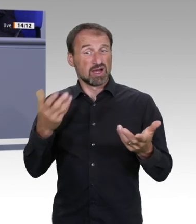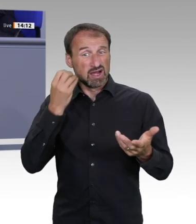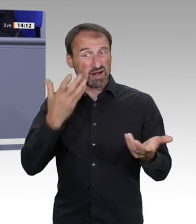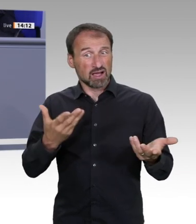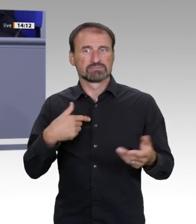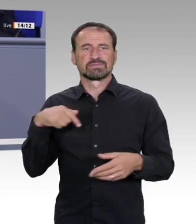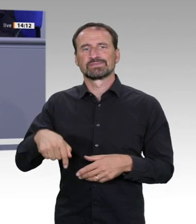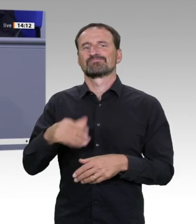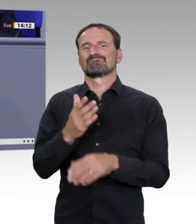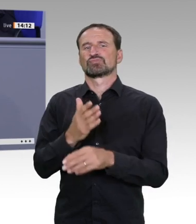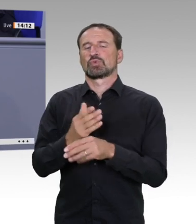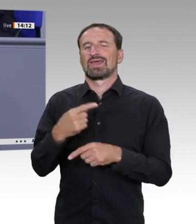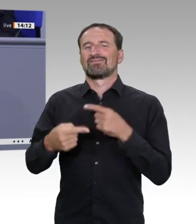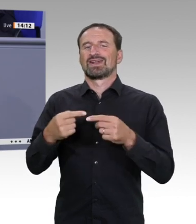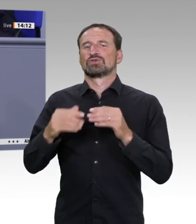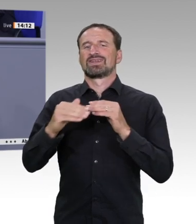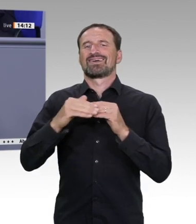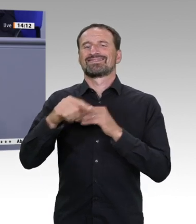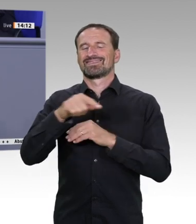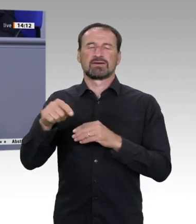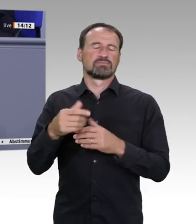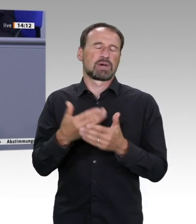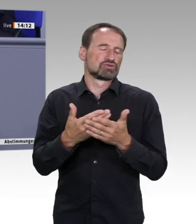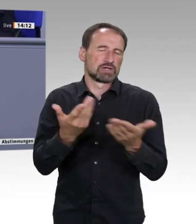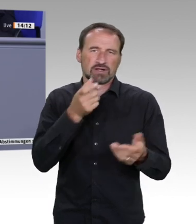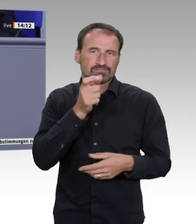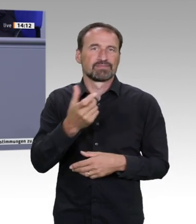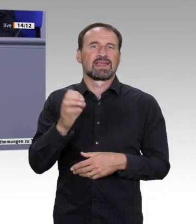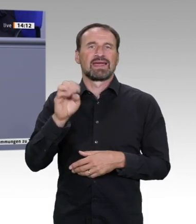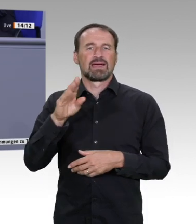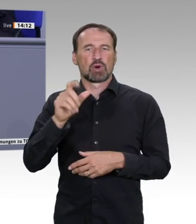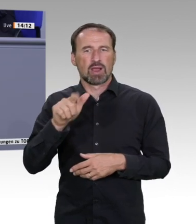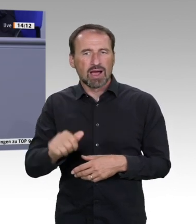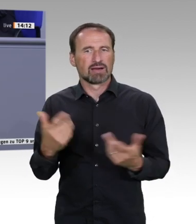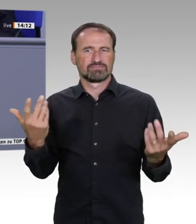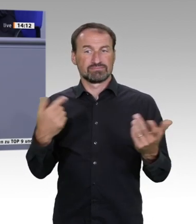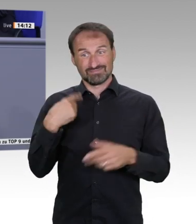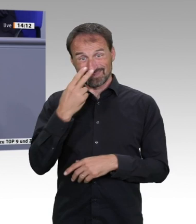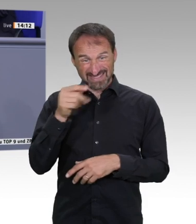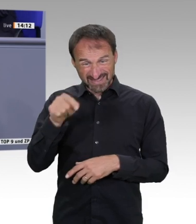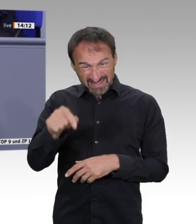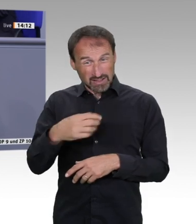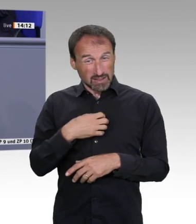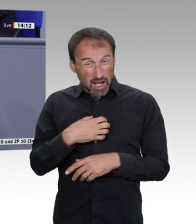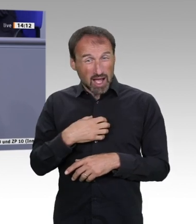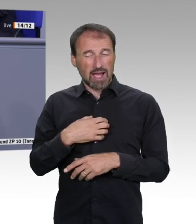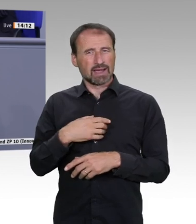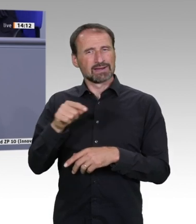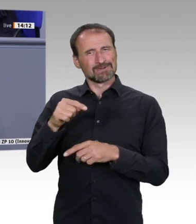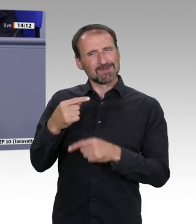wird. Natürlich ist es wichtig, auf Deutschland und auf die Industriestaaten zu schauen. Ich sage, es ist aber auch wichtig, auf die Entwicklungs und